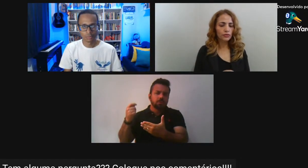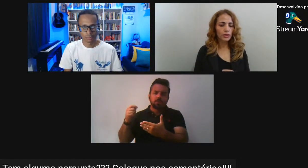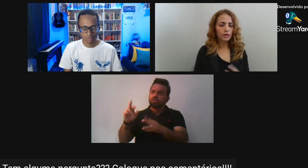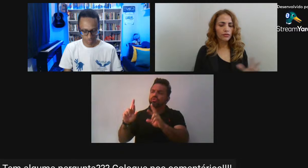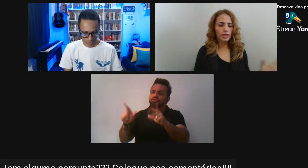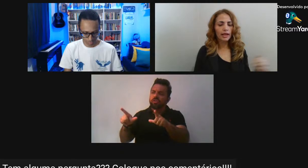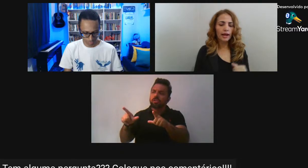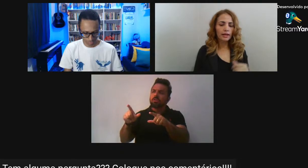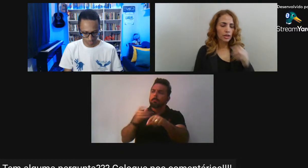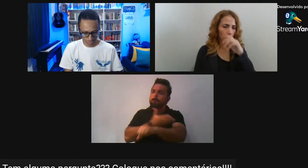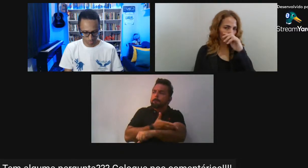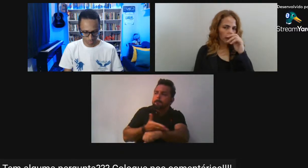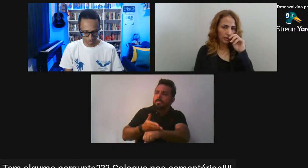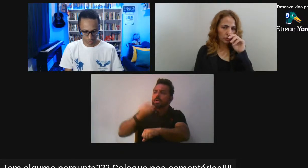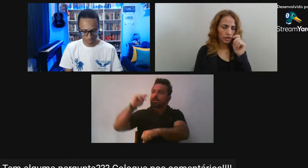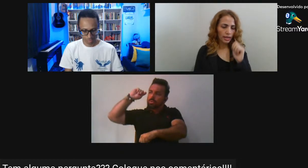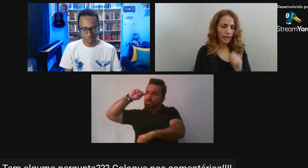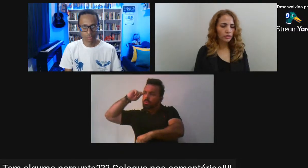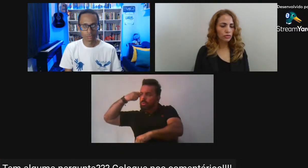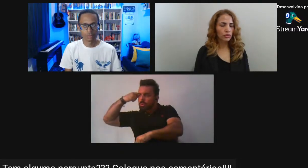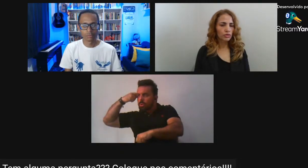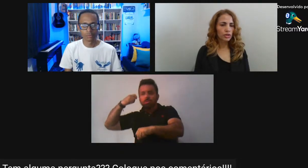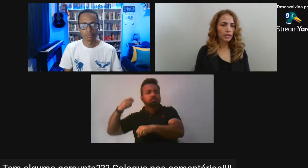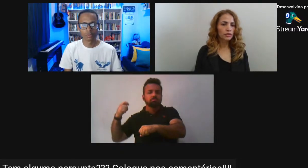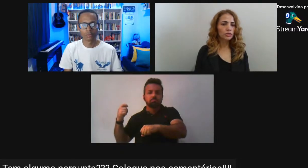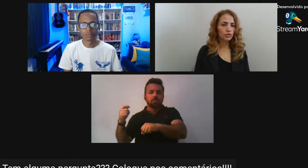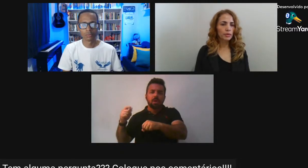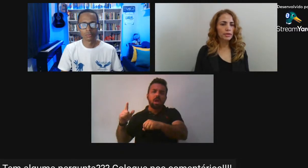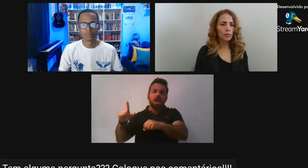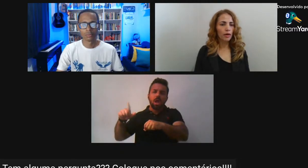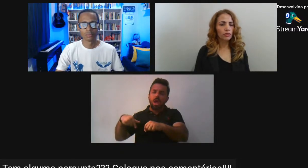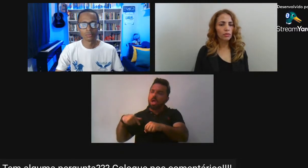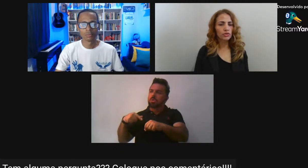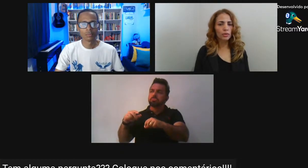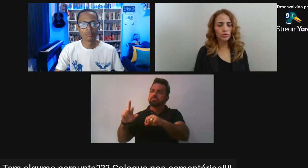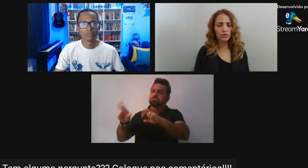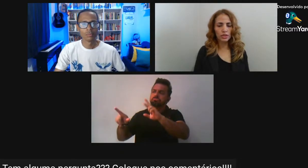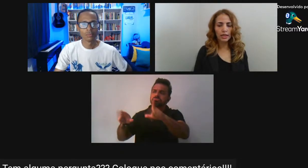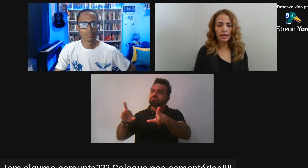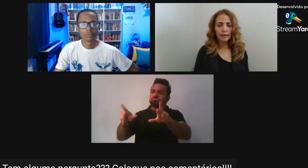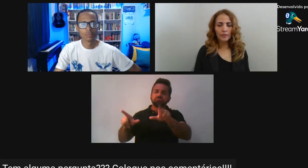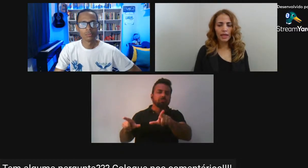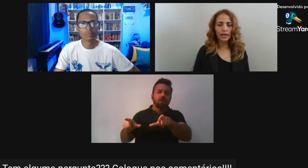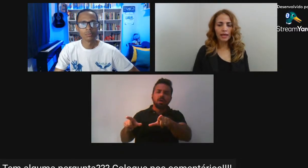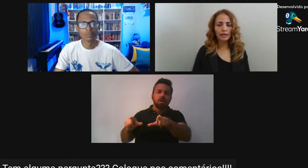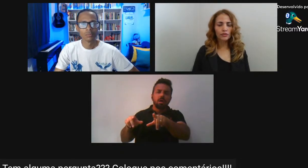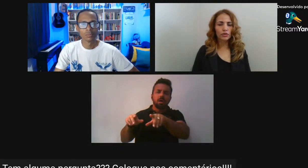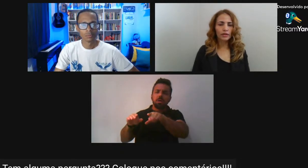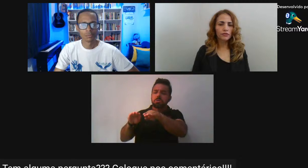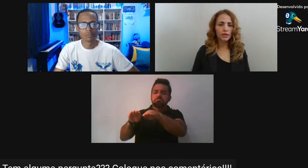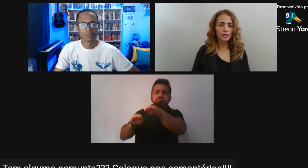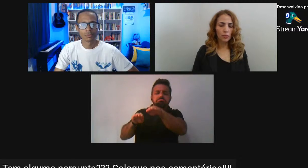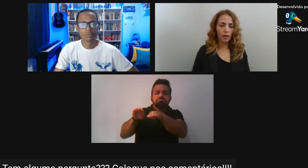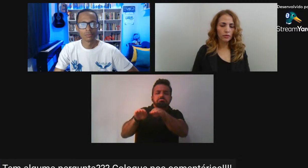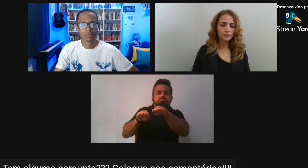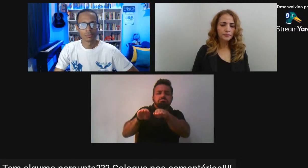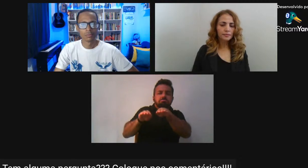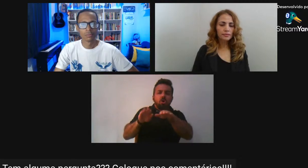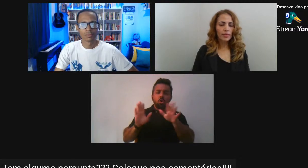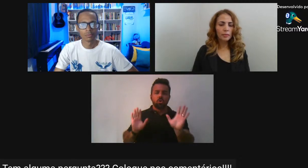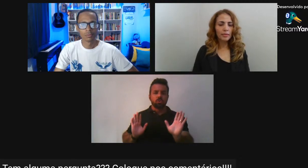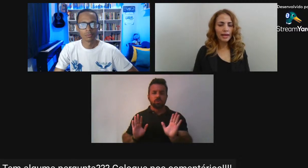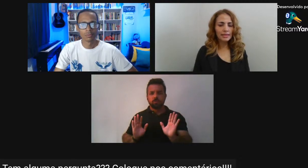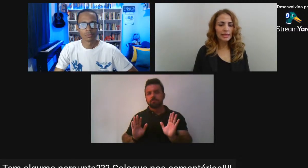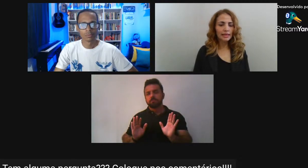um fotógrafo Que vinha da arte Ele era ator de teatro No Rio de Janeiro Se mudou para São Paulo E começou a produzir Fotografia em São Paulo